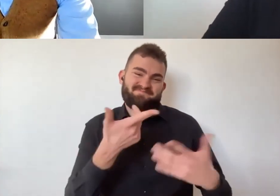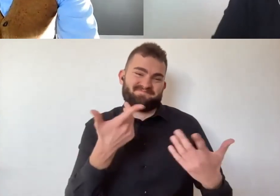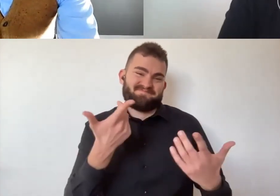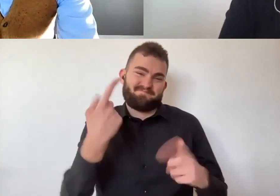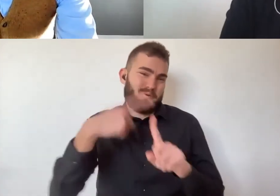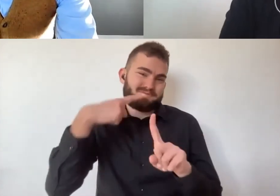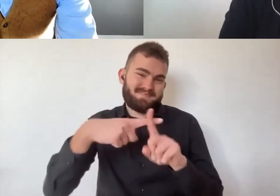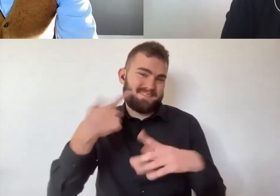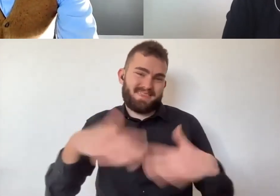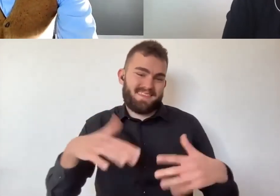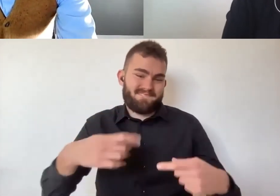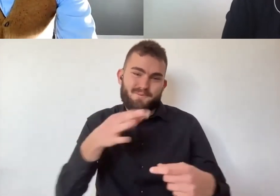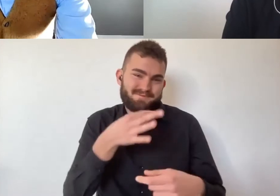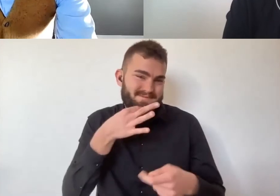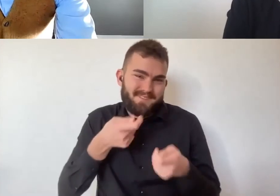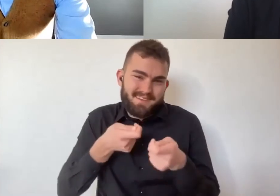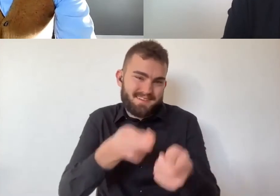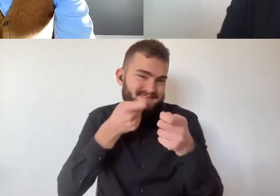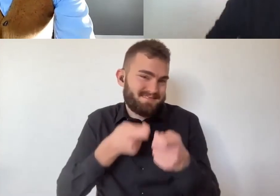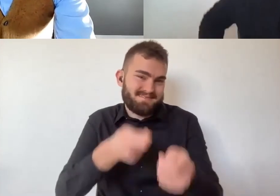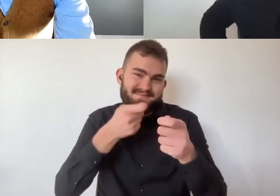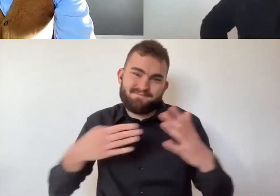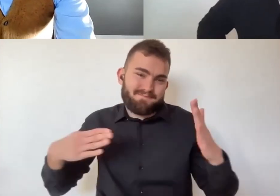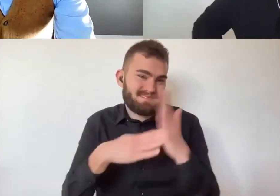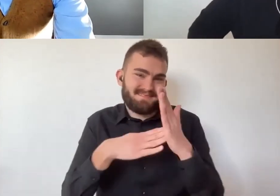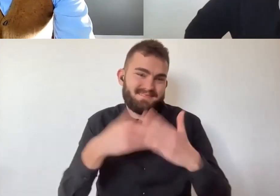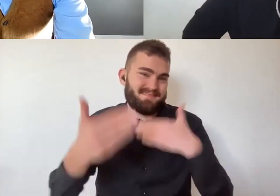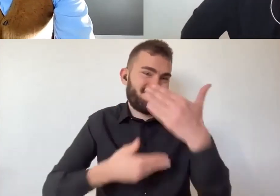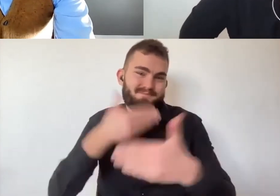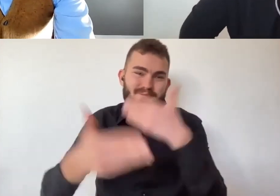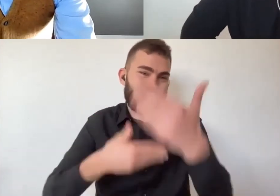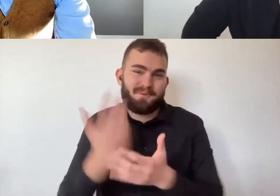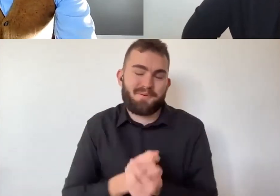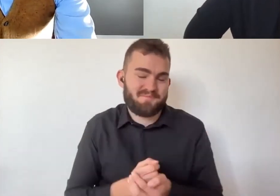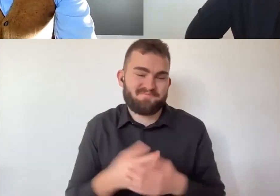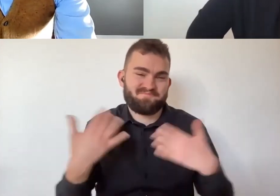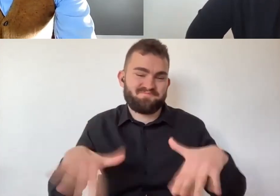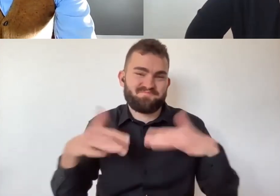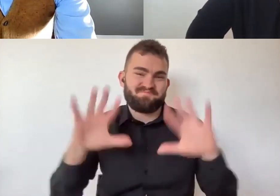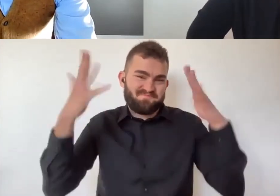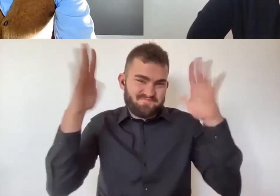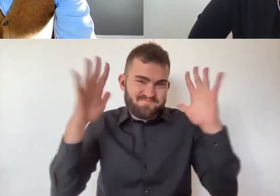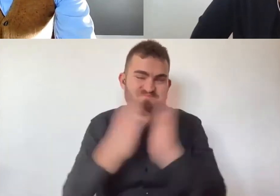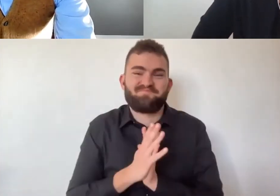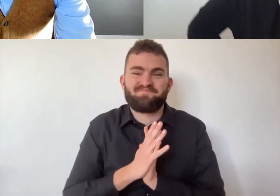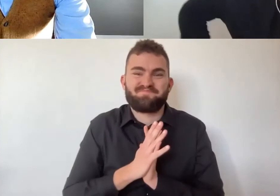'arte. Quindi è proprio mia, fa parte di me. Ma che bellezza, Walter. Grazie, grazie e noi